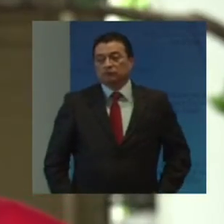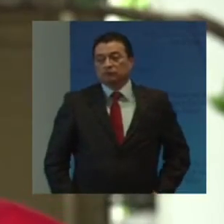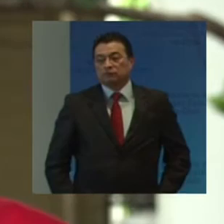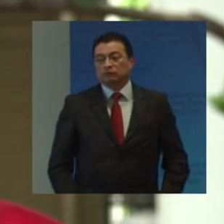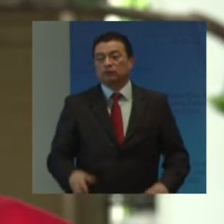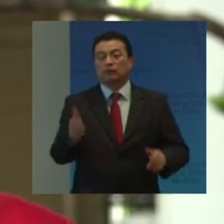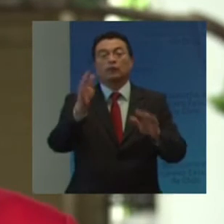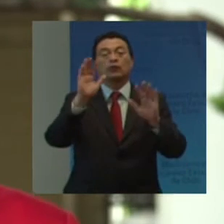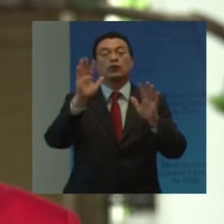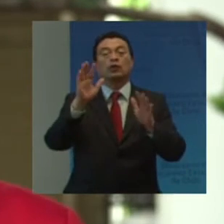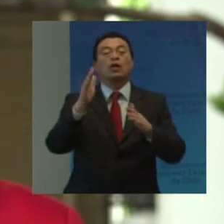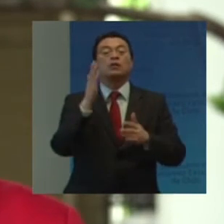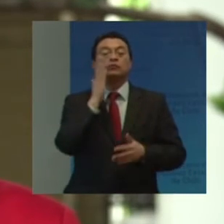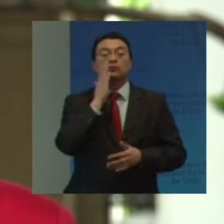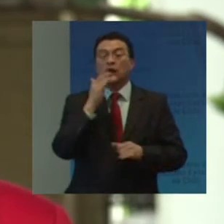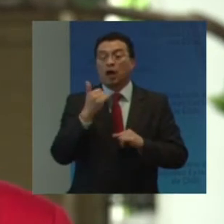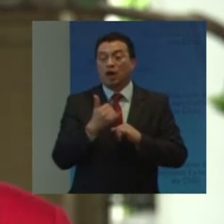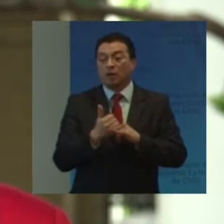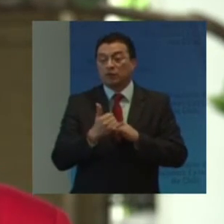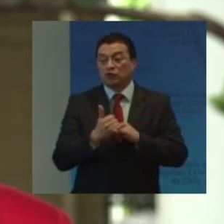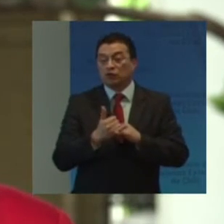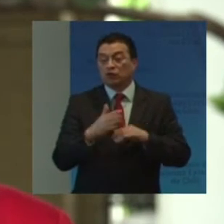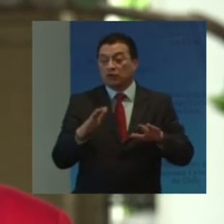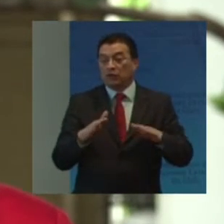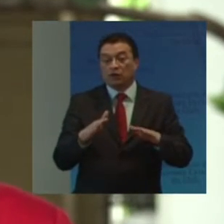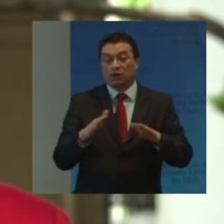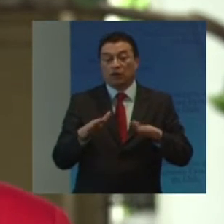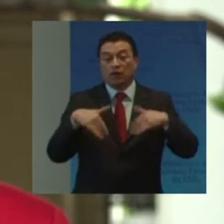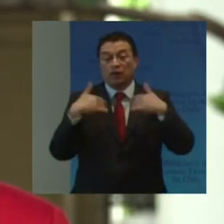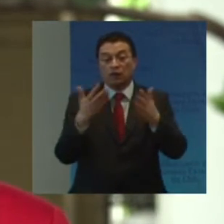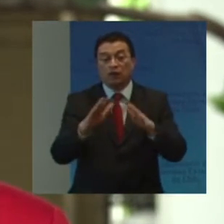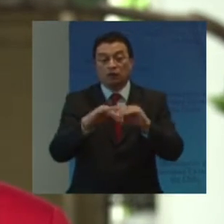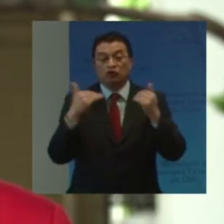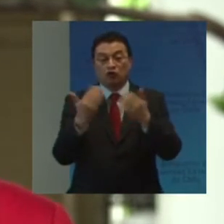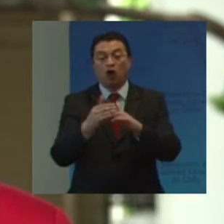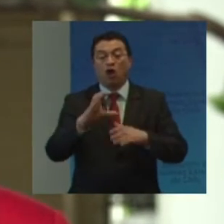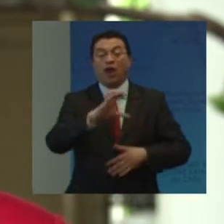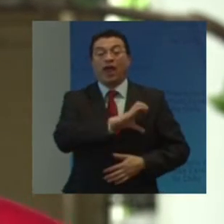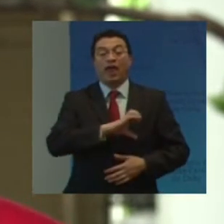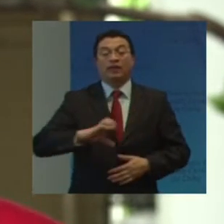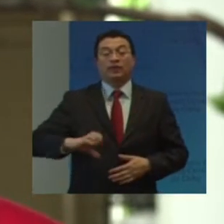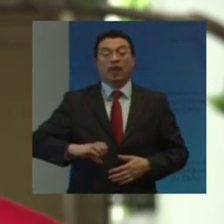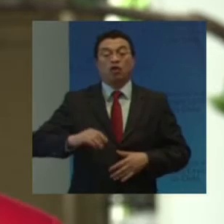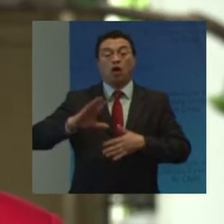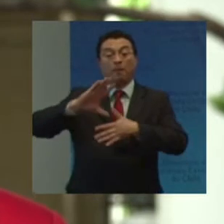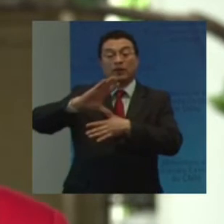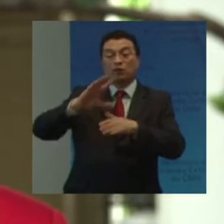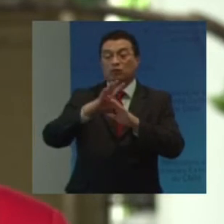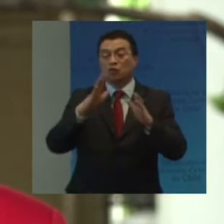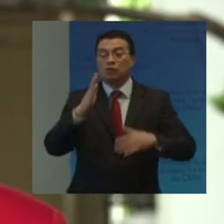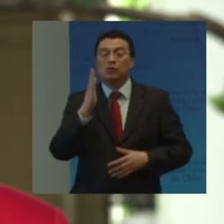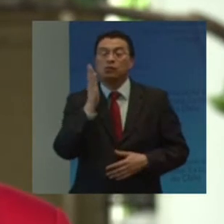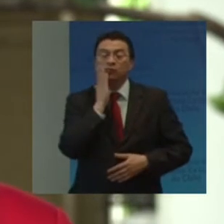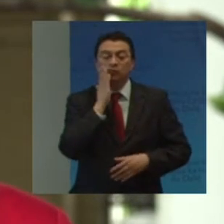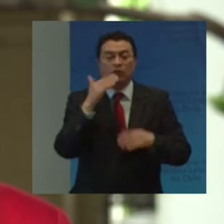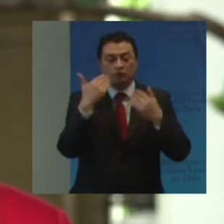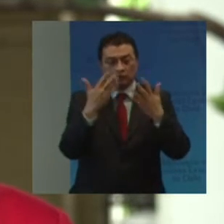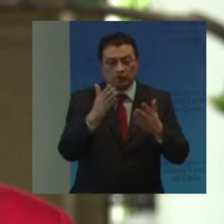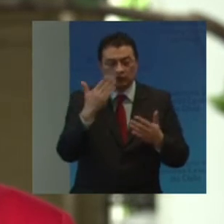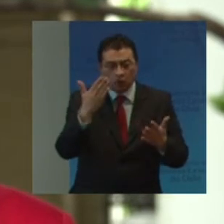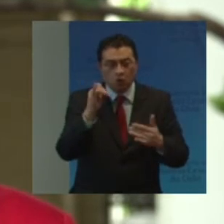Estimados amigos Reciban desde La Organización De los Estados Americanos Nuestro más cálido Saludo Y sincero